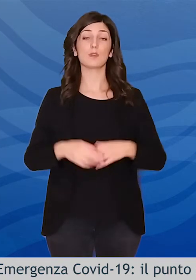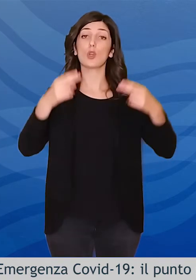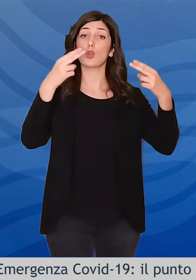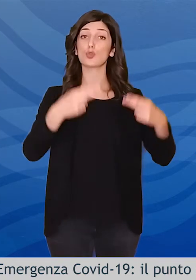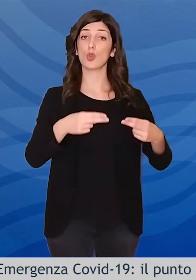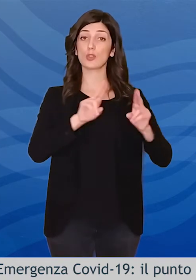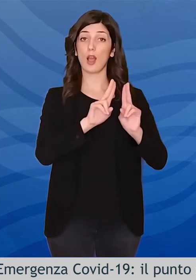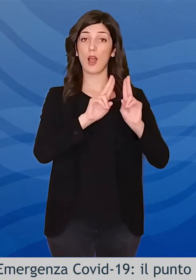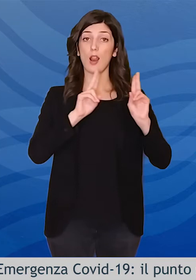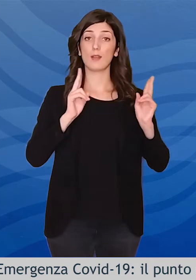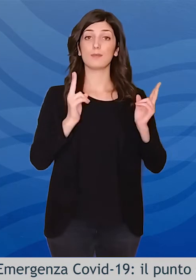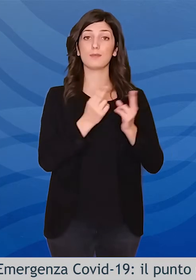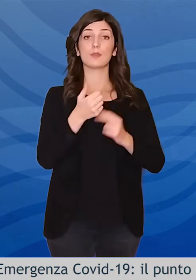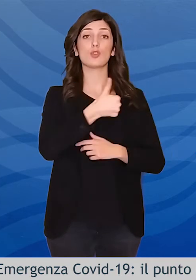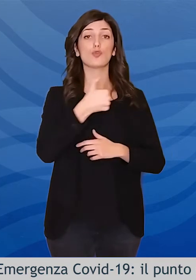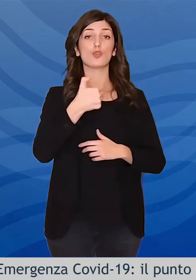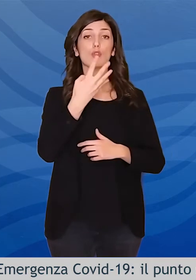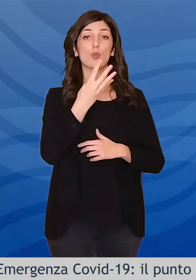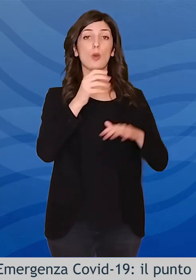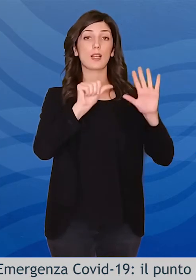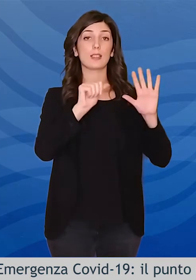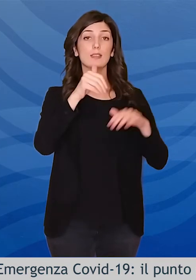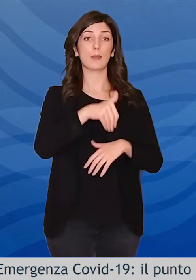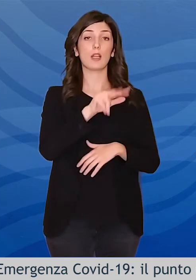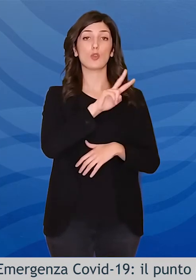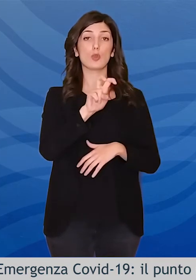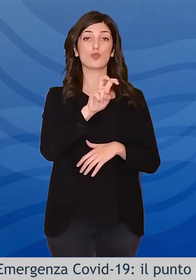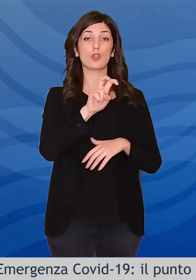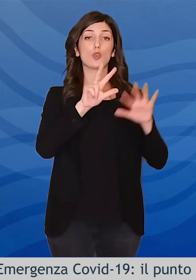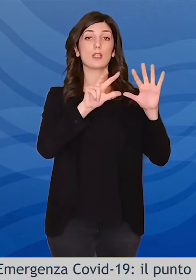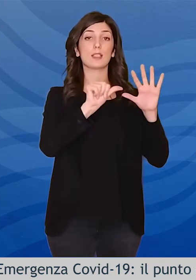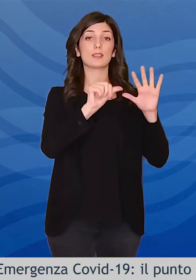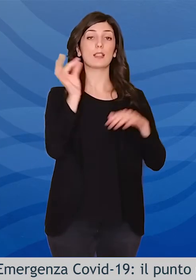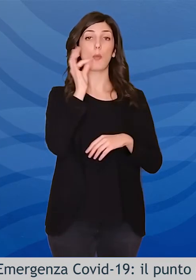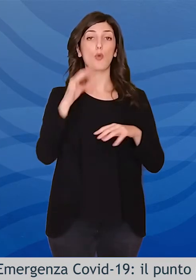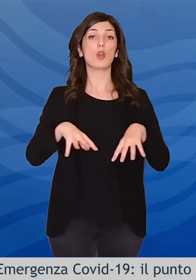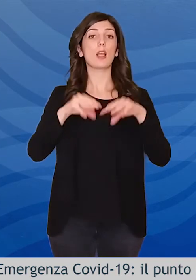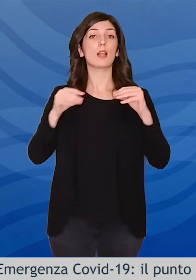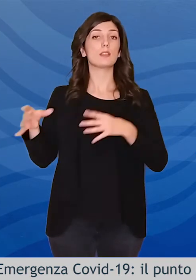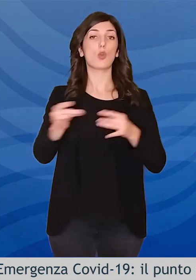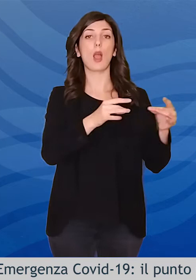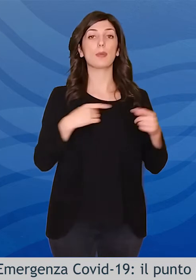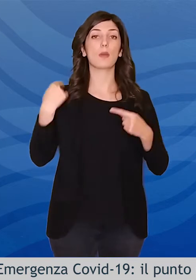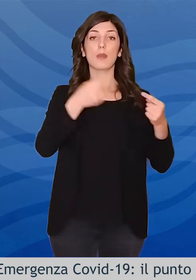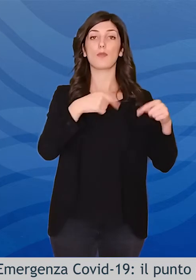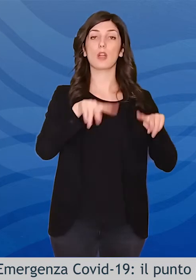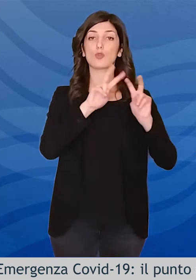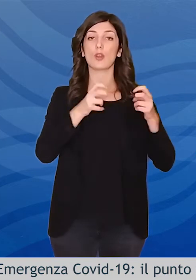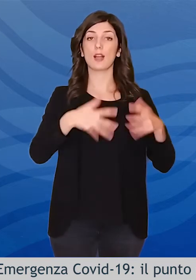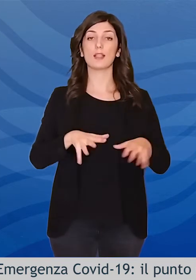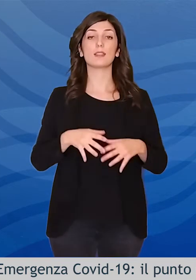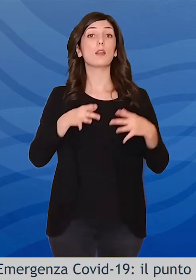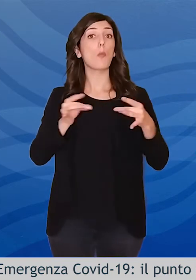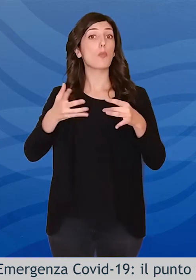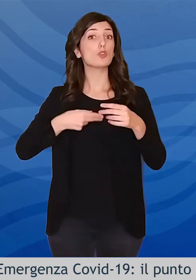un totale di 146.286 tamponi effettuati dall'inizio dell'epidemia. Le positività